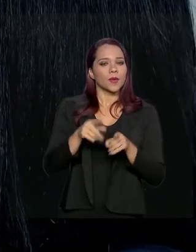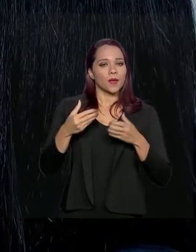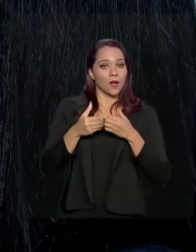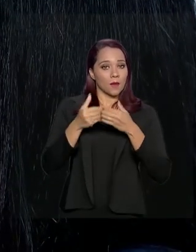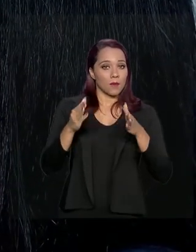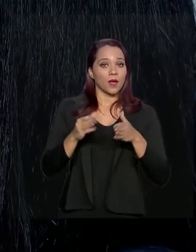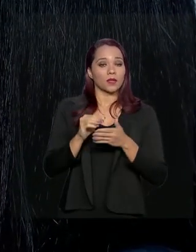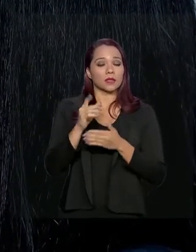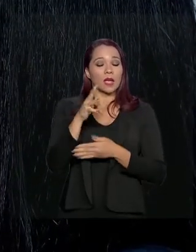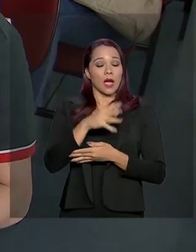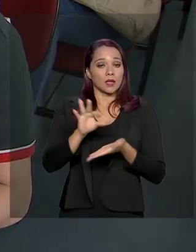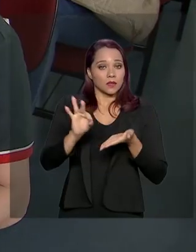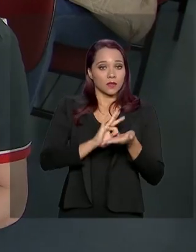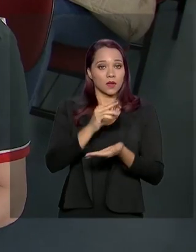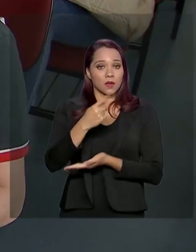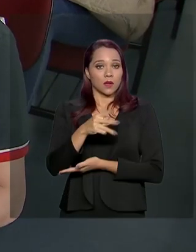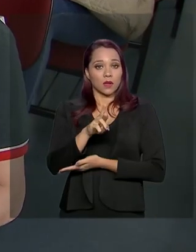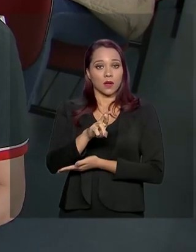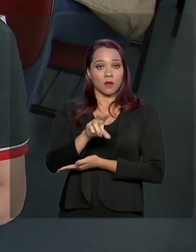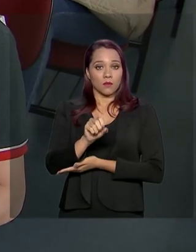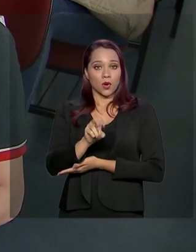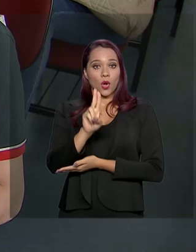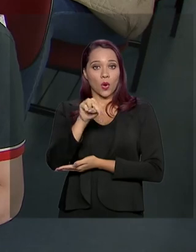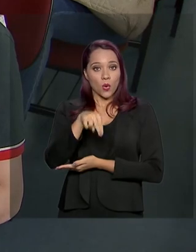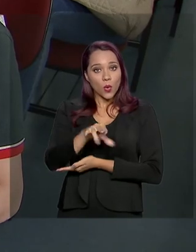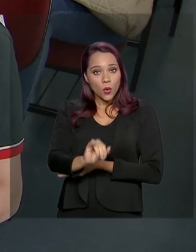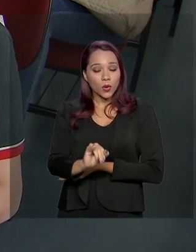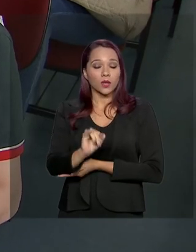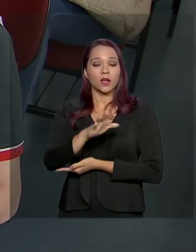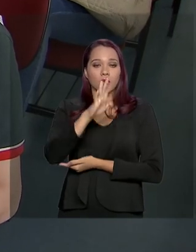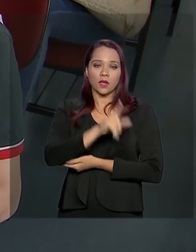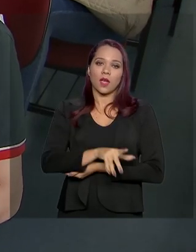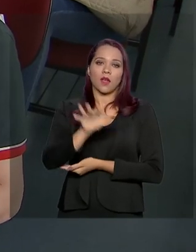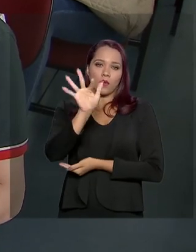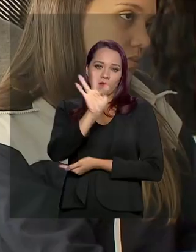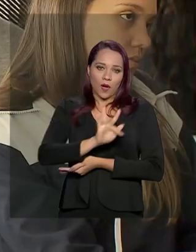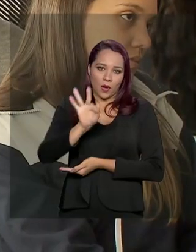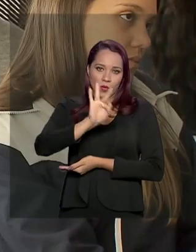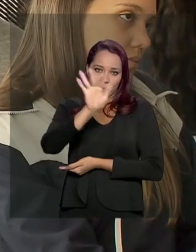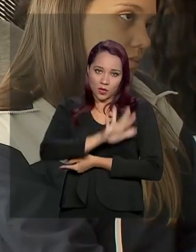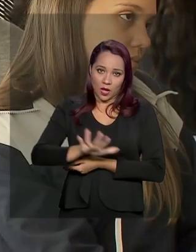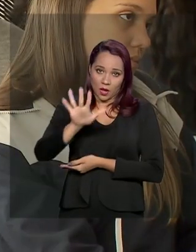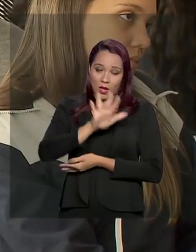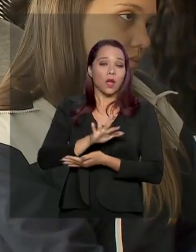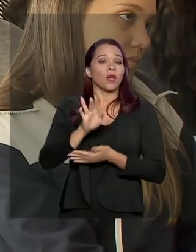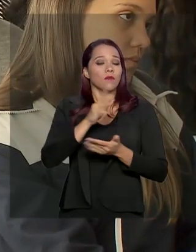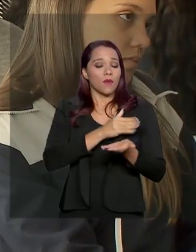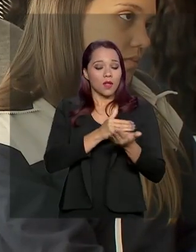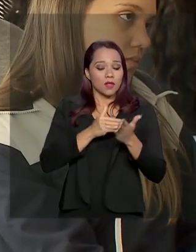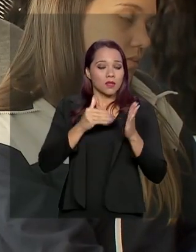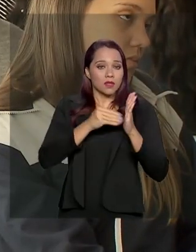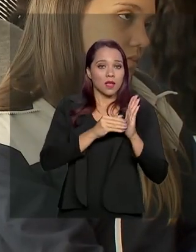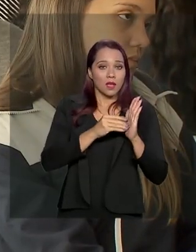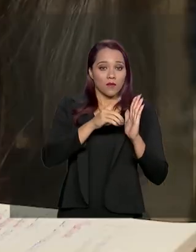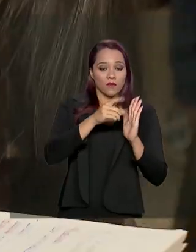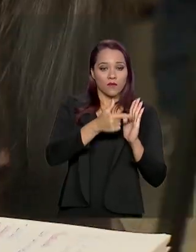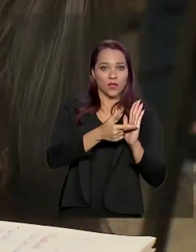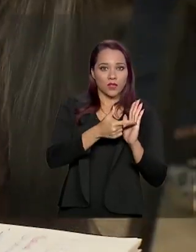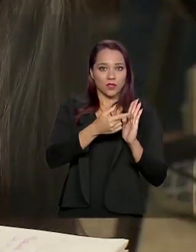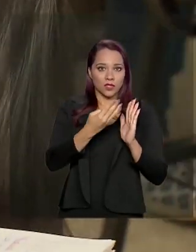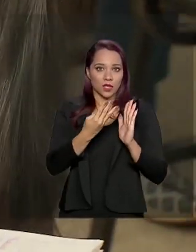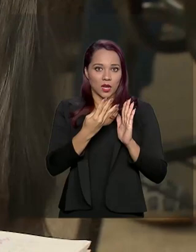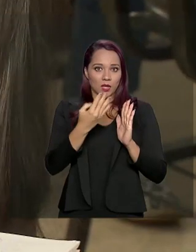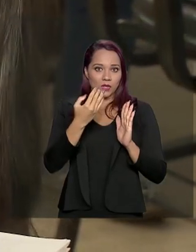abertas as inscrições para o programa Universidade para Todos. O prazo vai até as 23 horas e